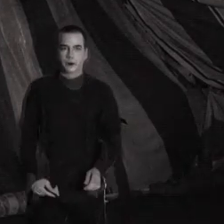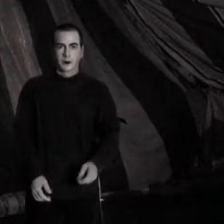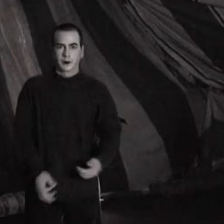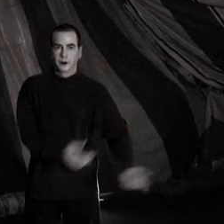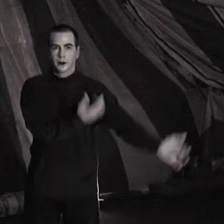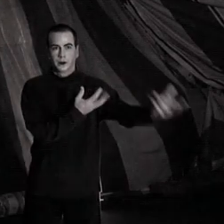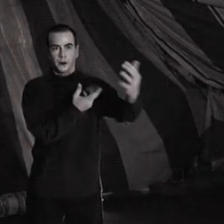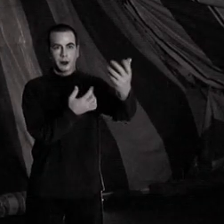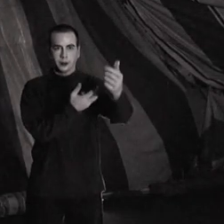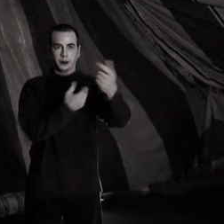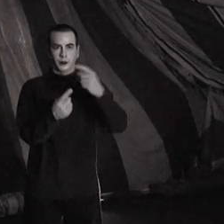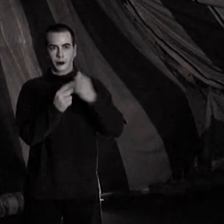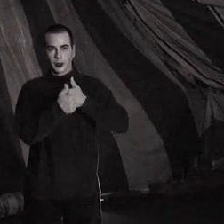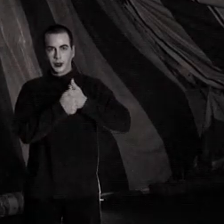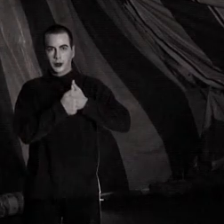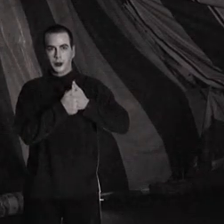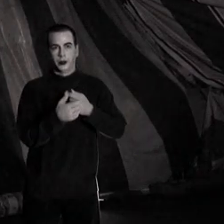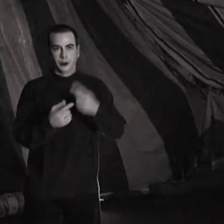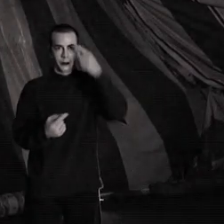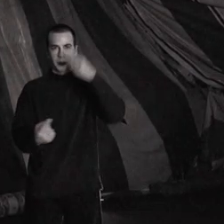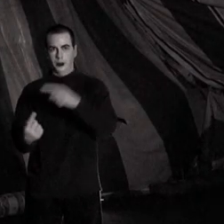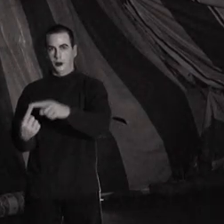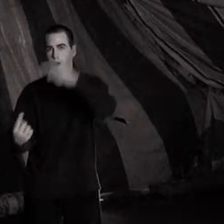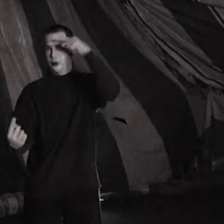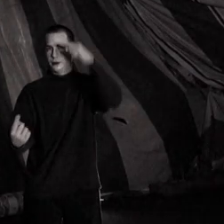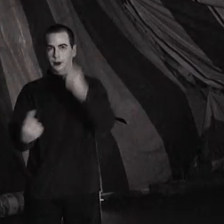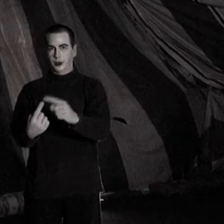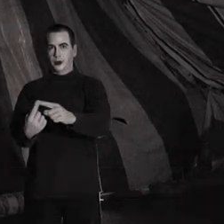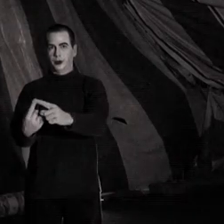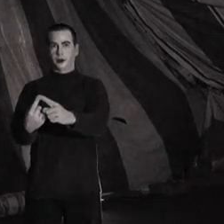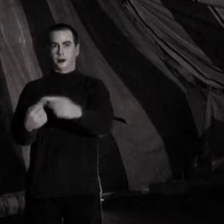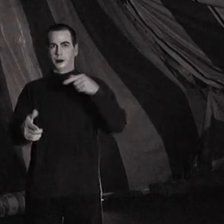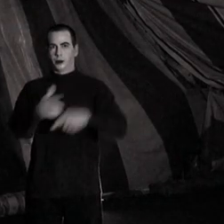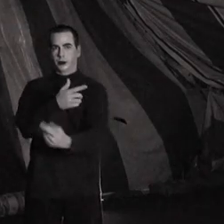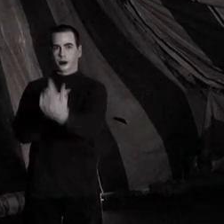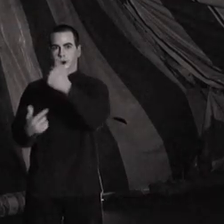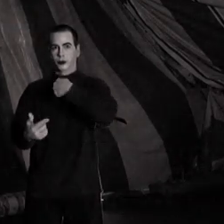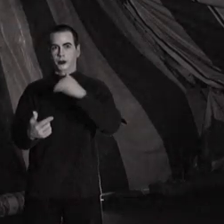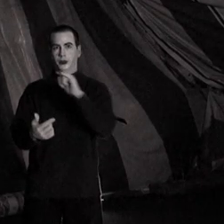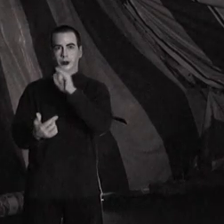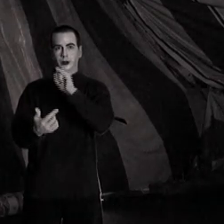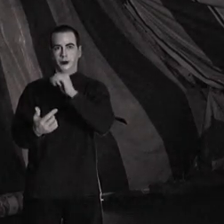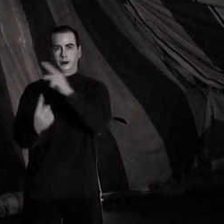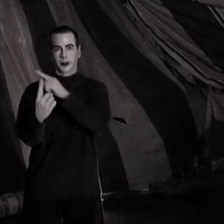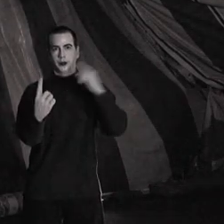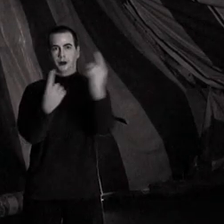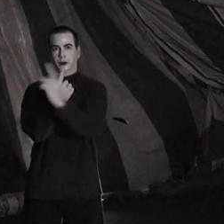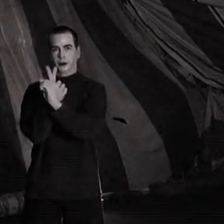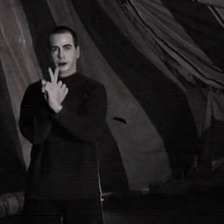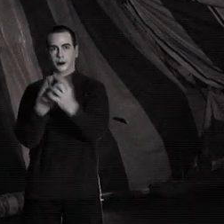Je suis qui bon me plaît, je vais là où je vais, devinez-t-on qui je suis, qui me précède et où je vis